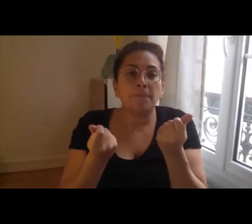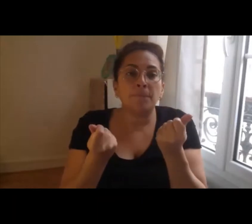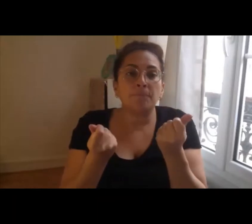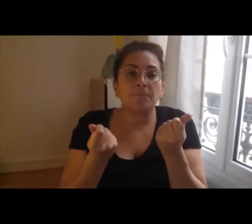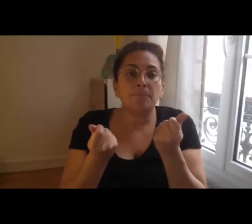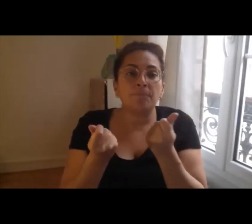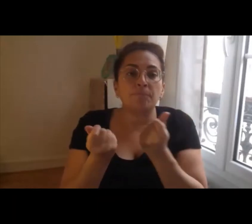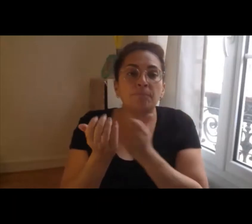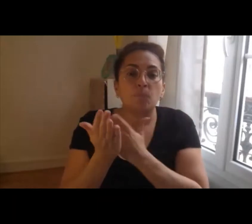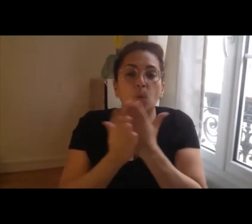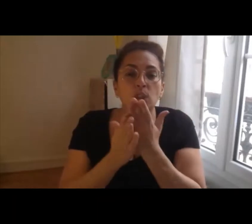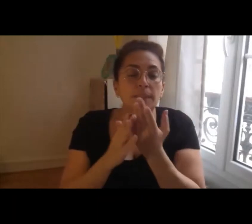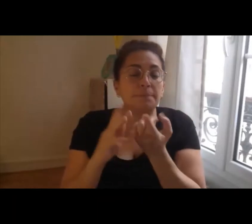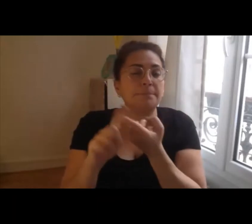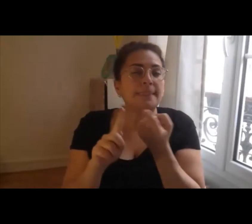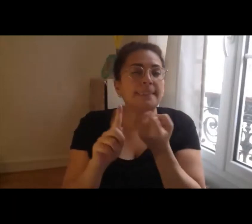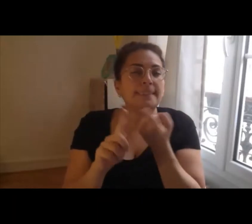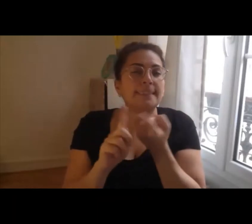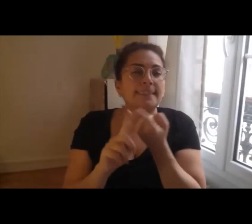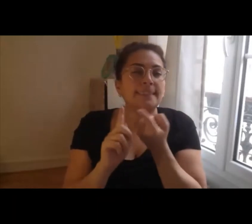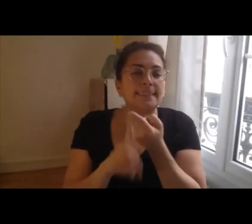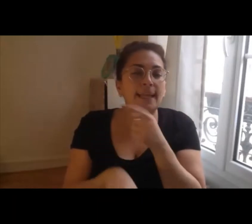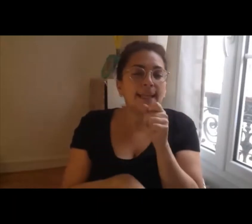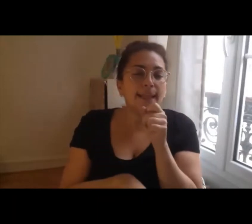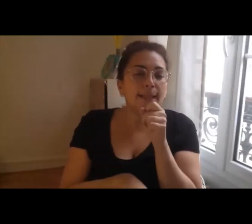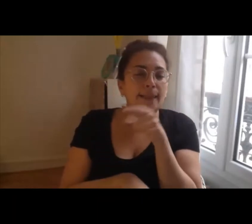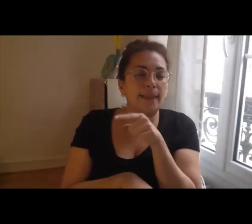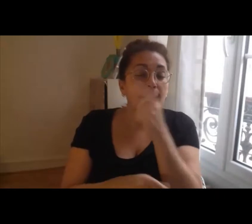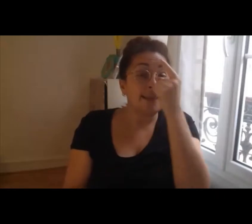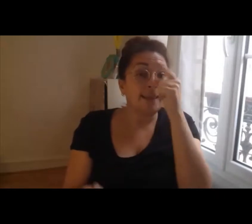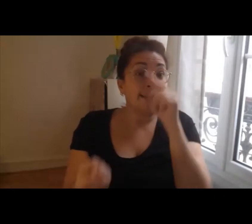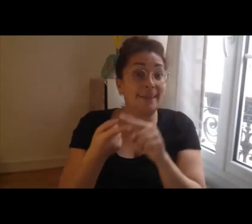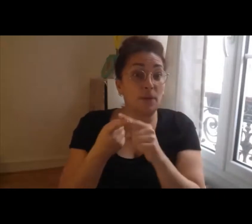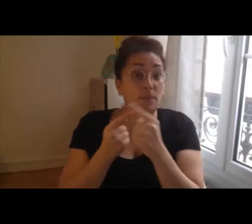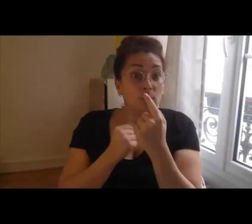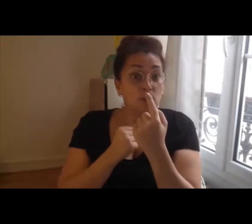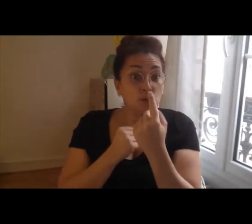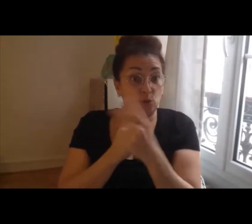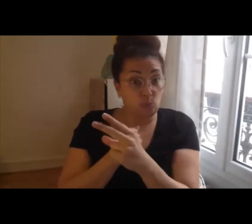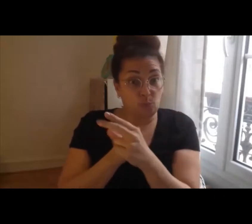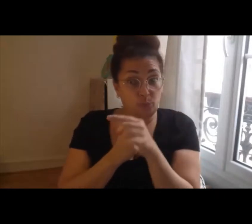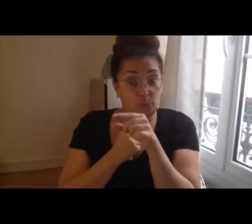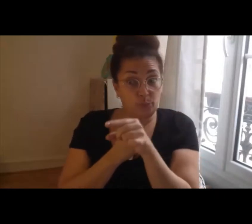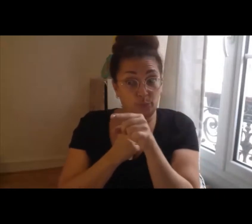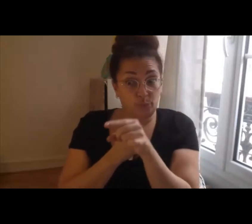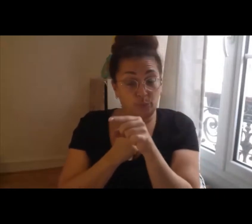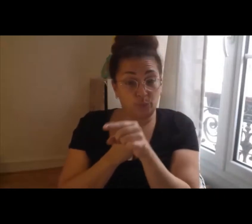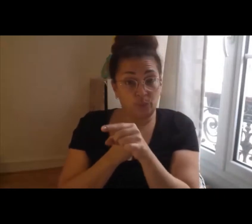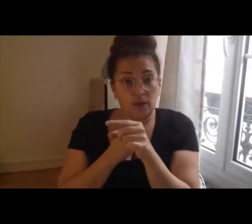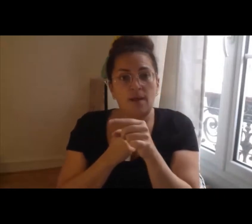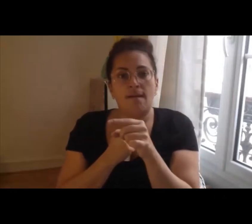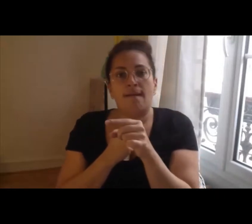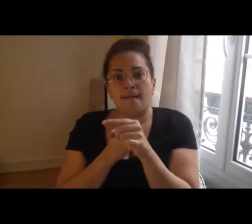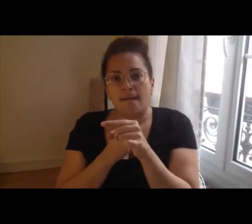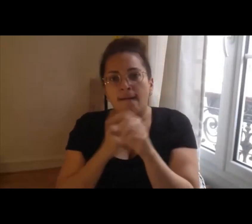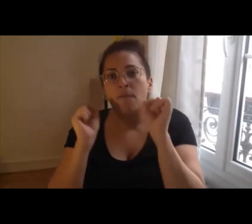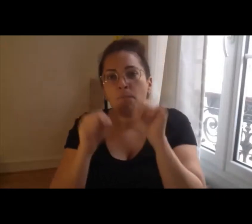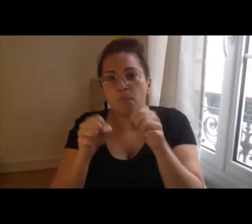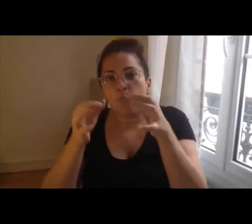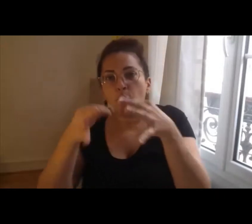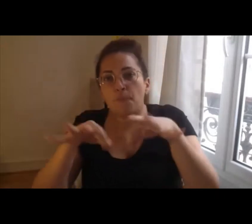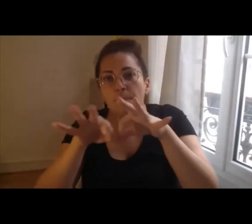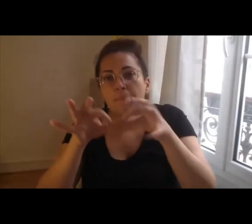qui vont traiter donc d'une thématique et qui vont avoir des terrains de recherche en fait dans différents pays